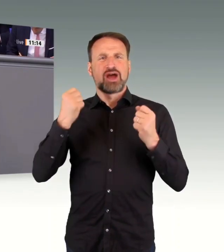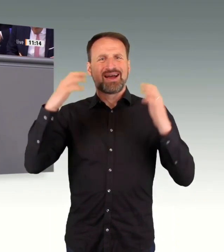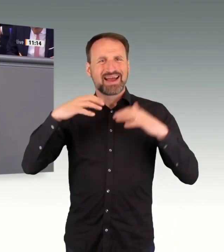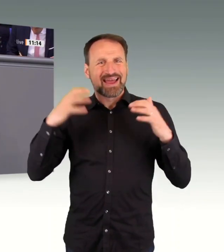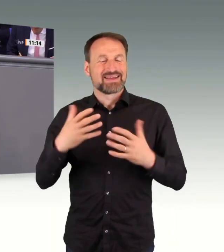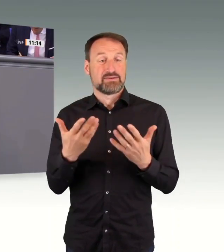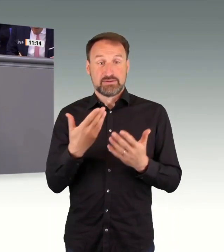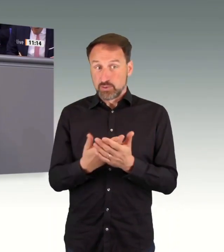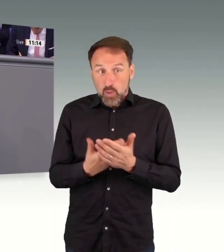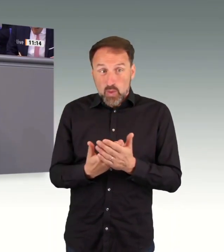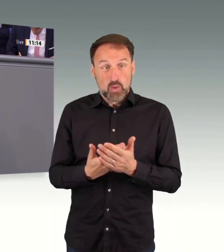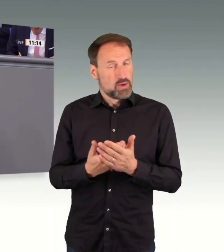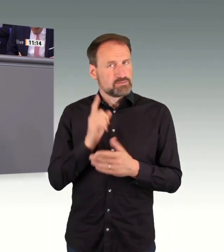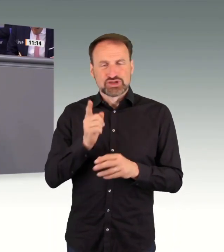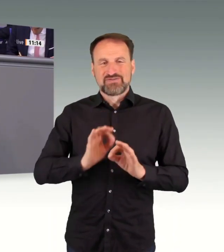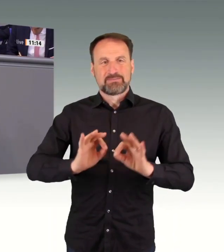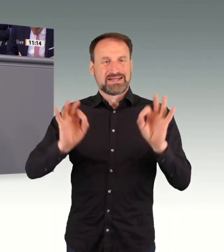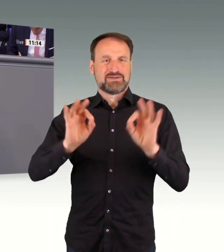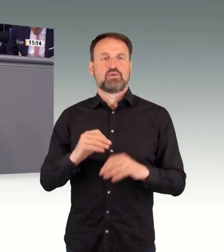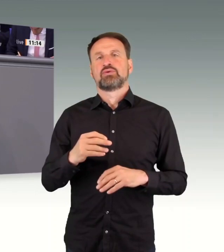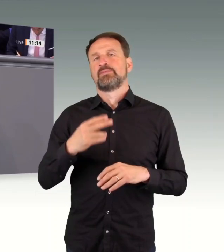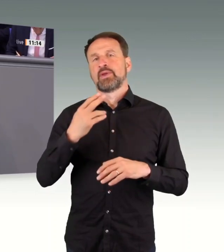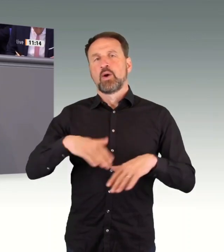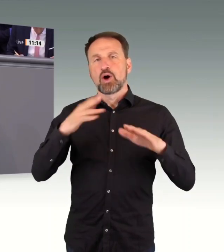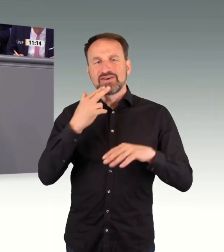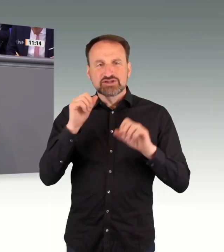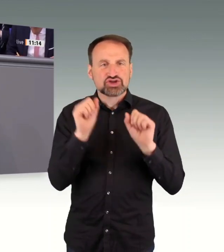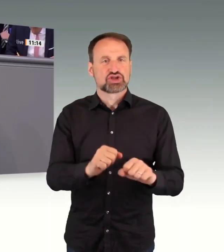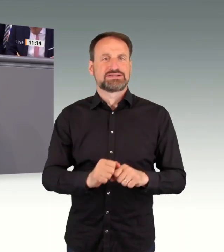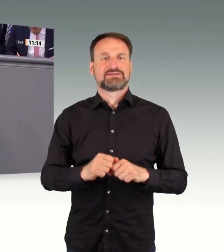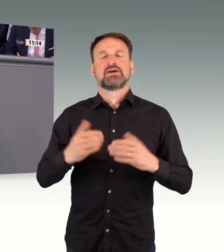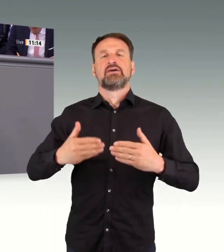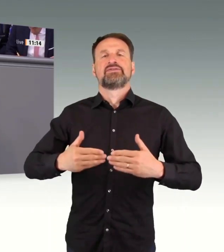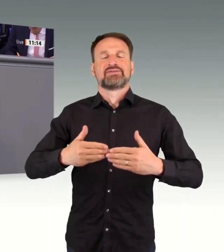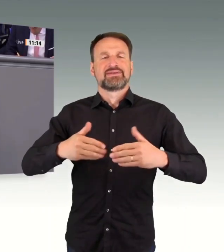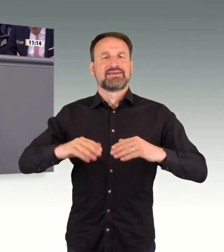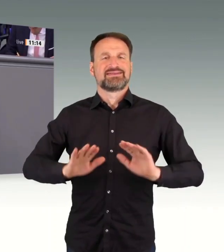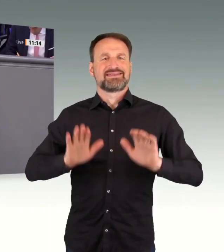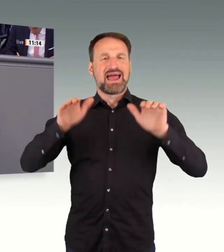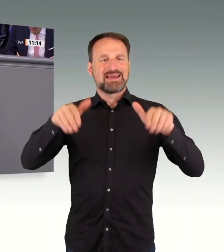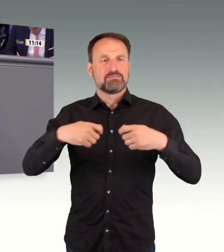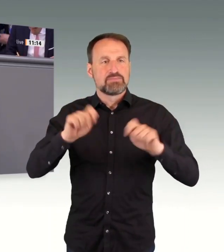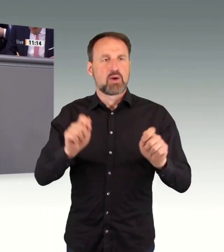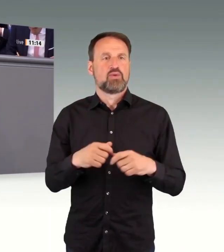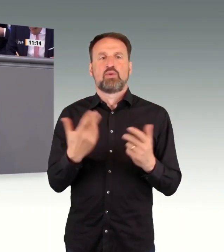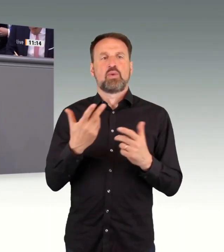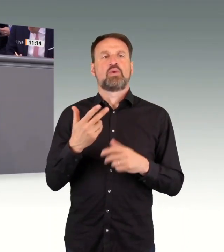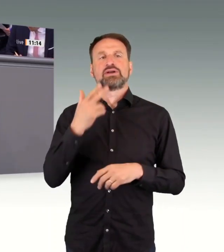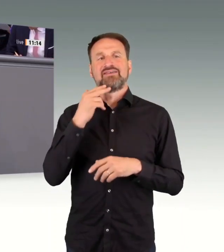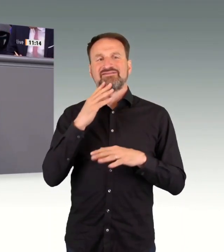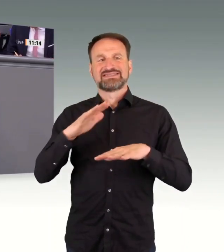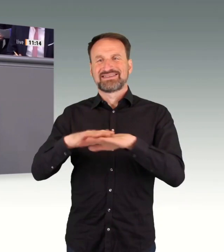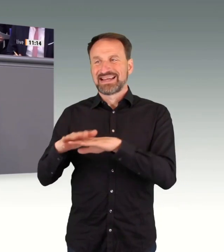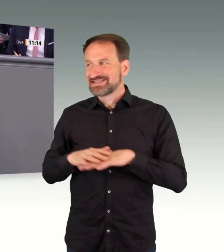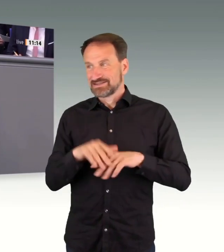zwingend. Die Bundesregierung handelt bislang nur auf eng begrenzten Feldern. In den genannten und in etlichen anderen